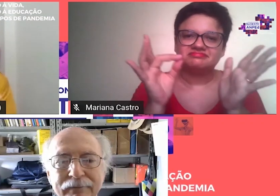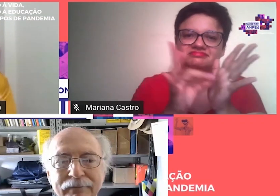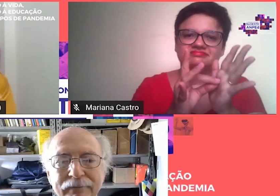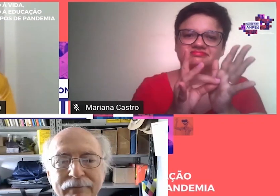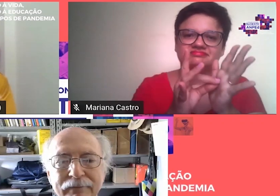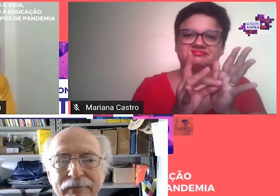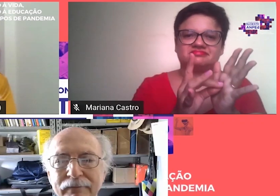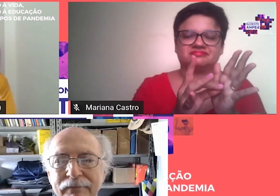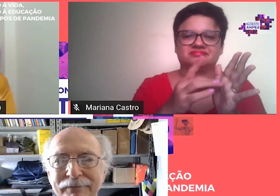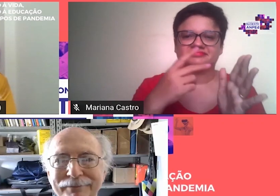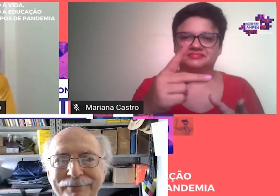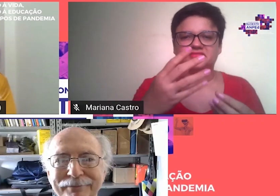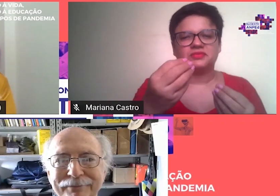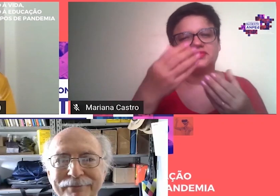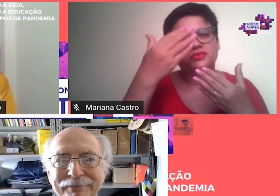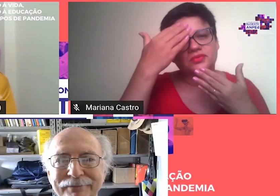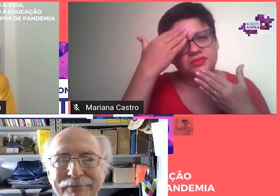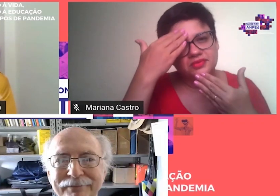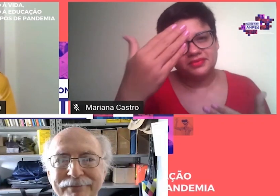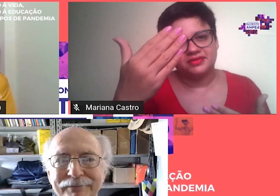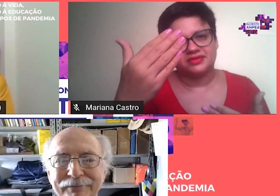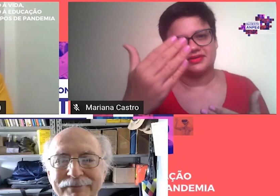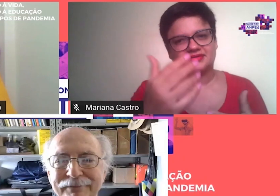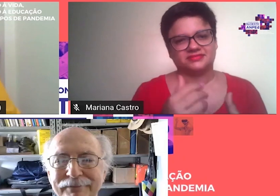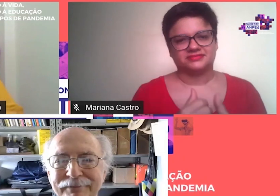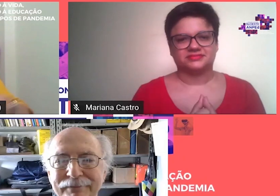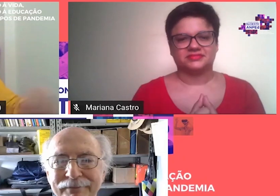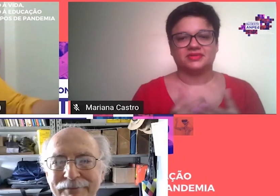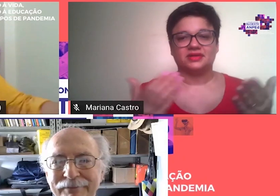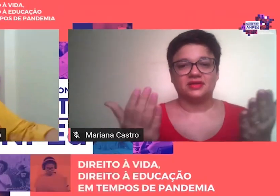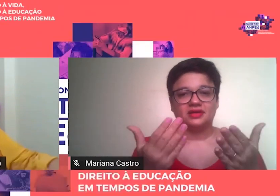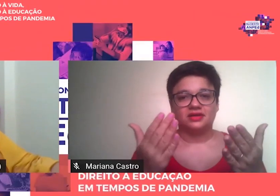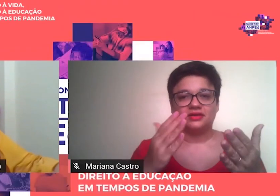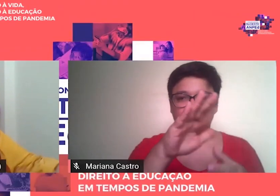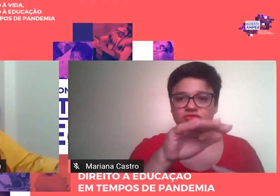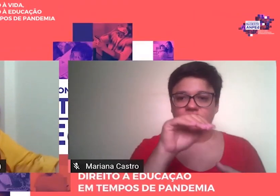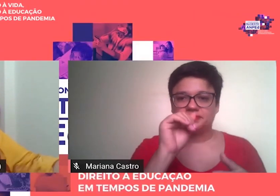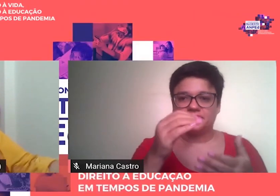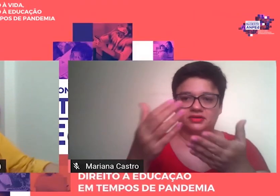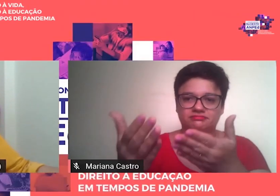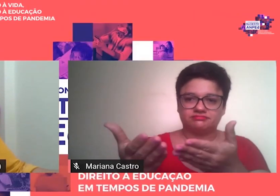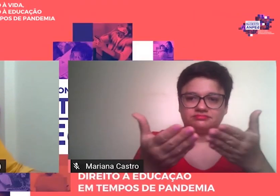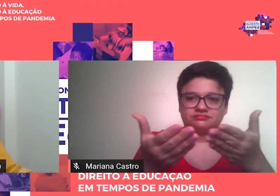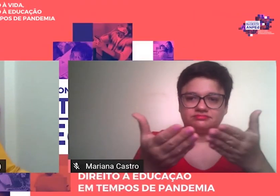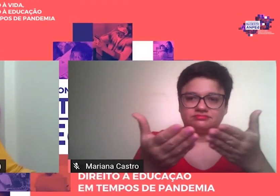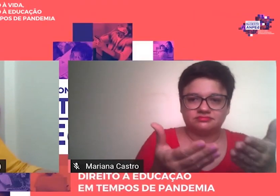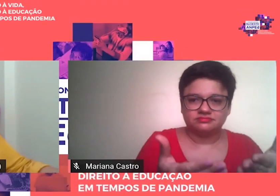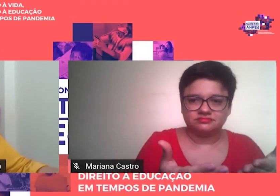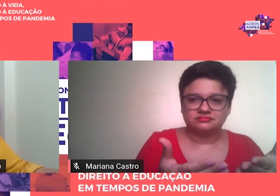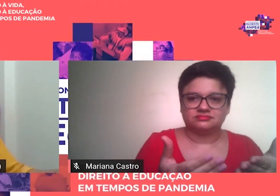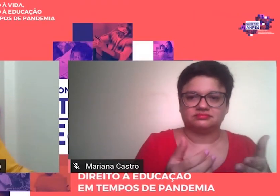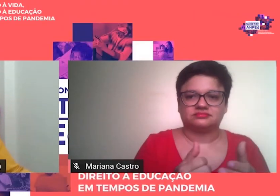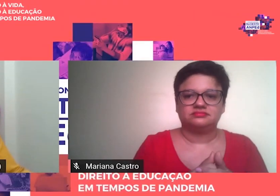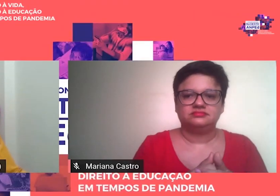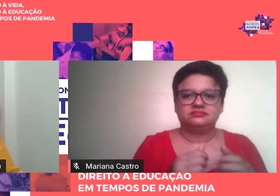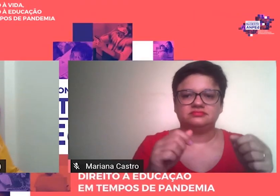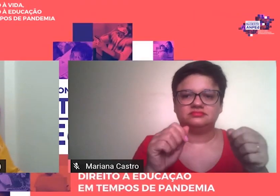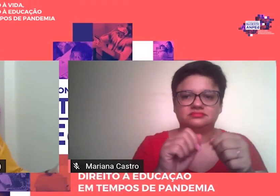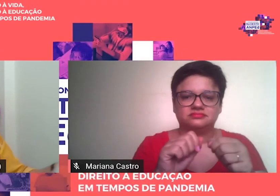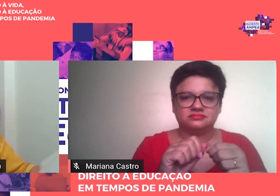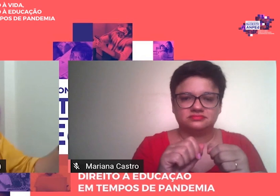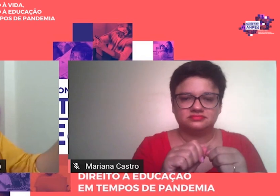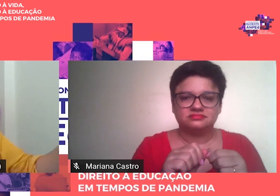Muito obrigada, Luiz Antônio Cunha. Vou chamar agora para fazer a sua homenagem a